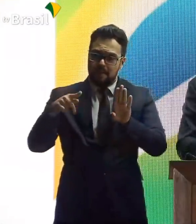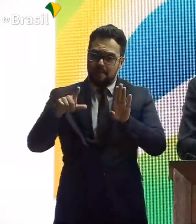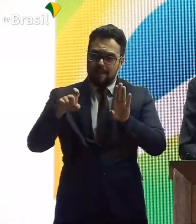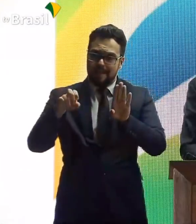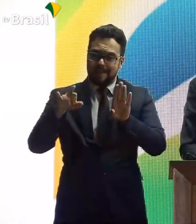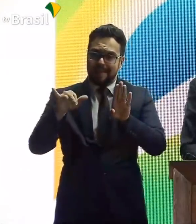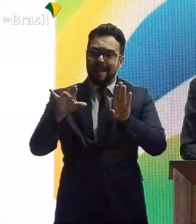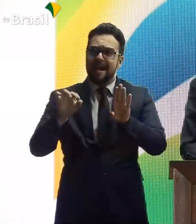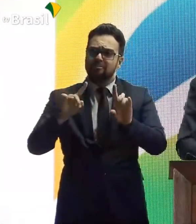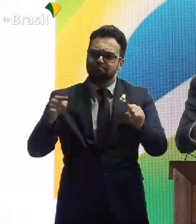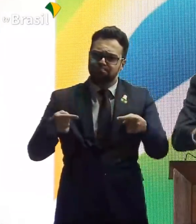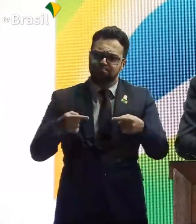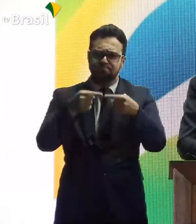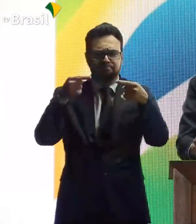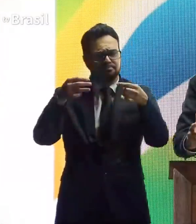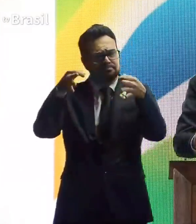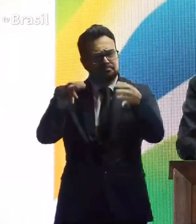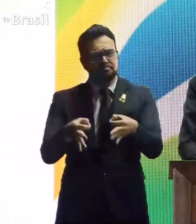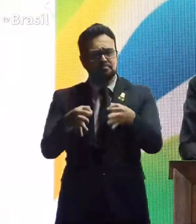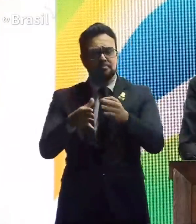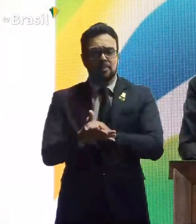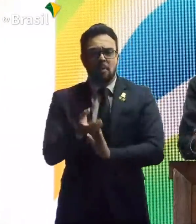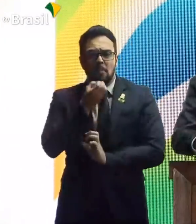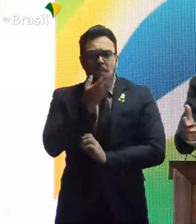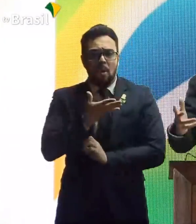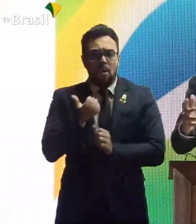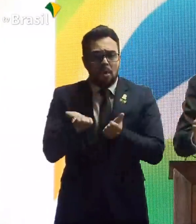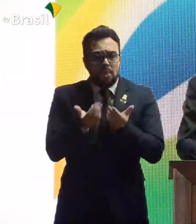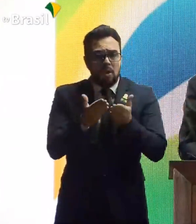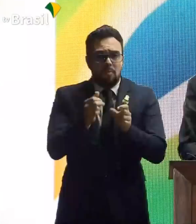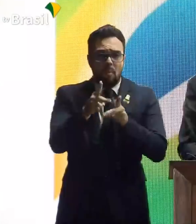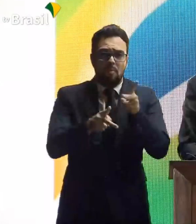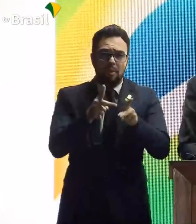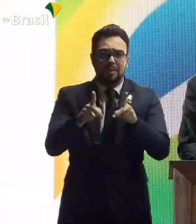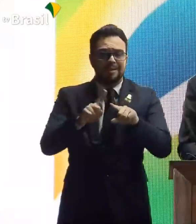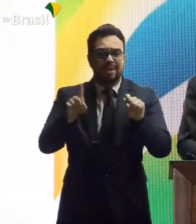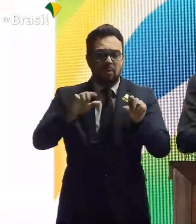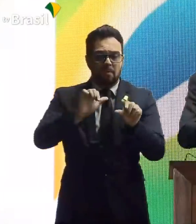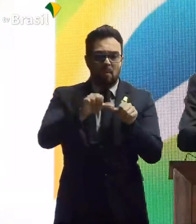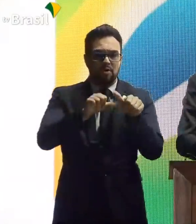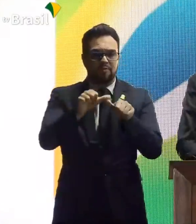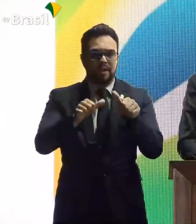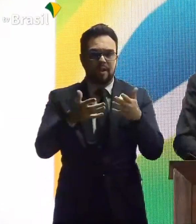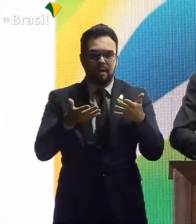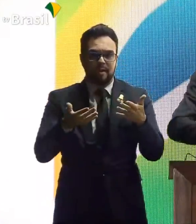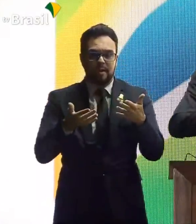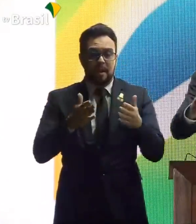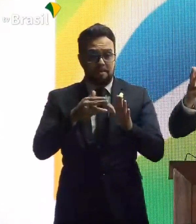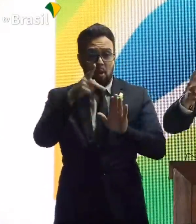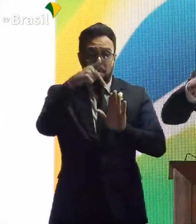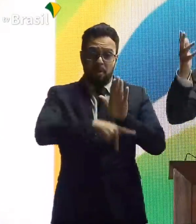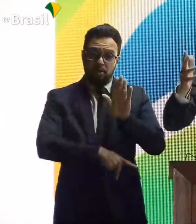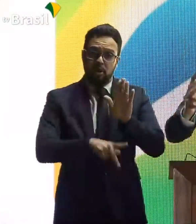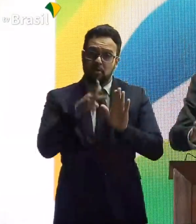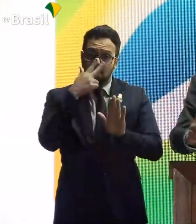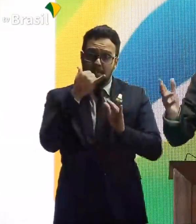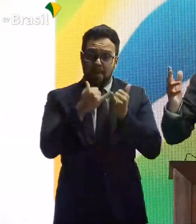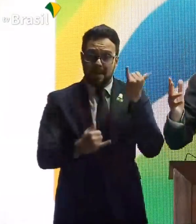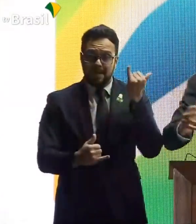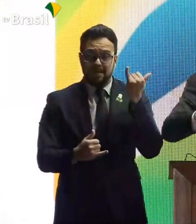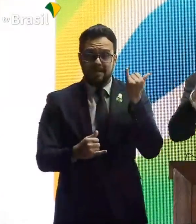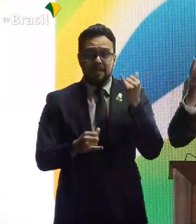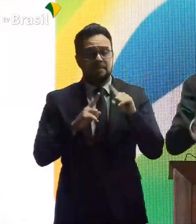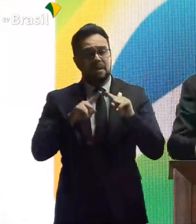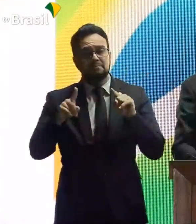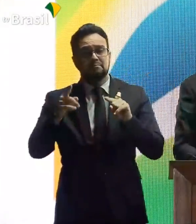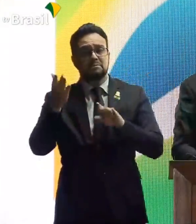adequado, e que traga algo de boa população e não que modifique completamente. O meu projeto apresentado é semelhante. Um